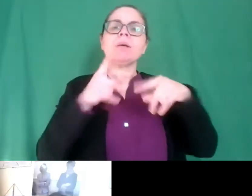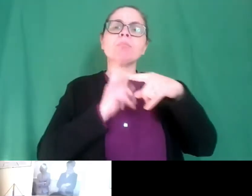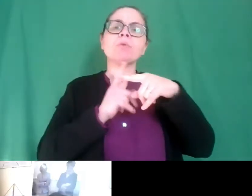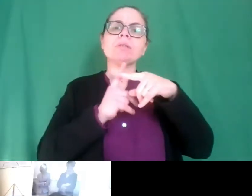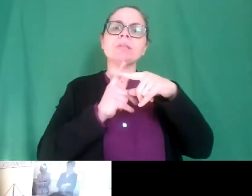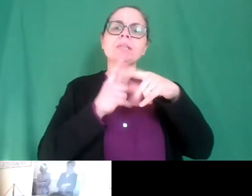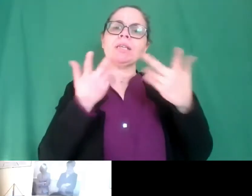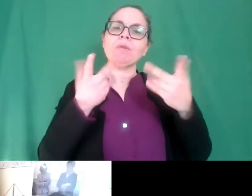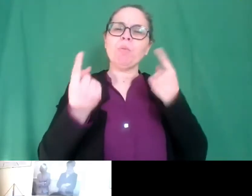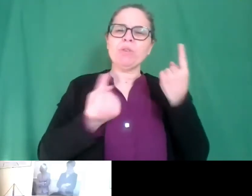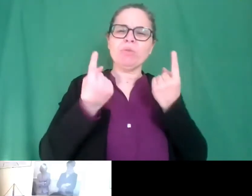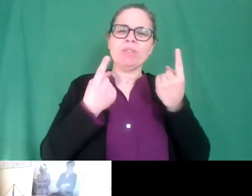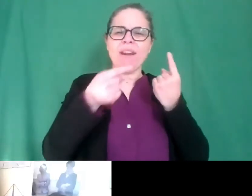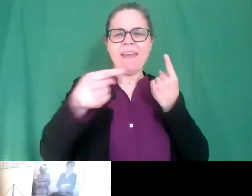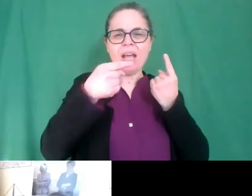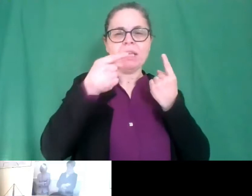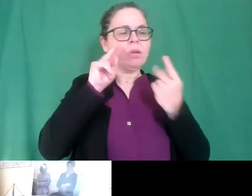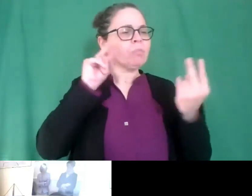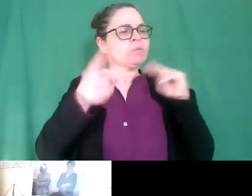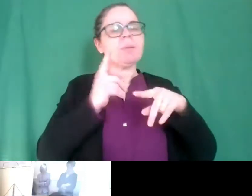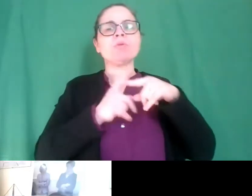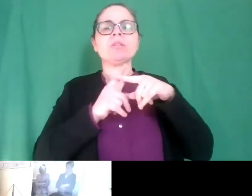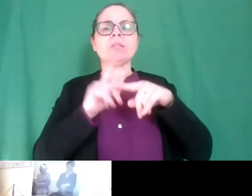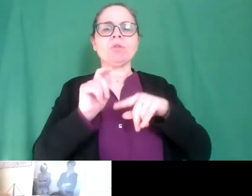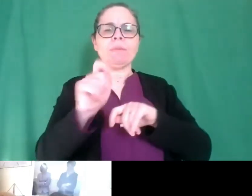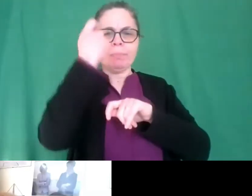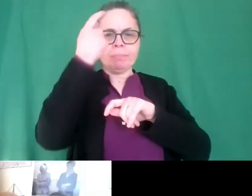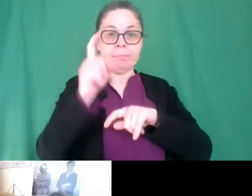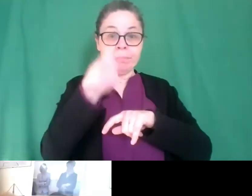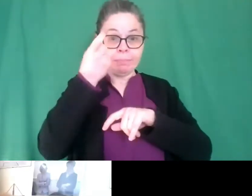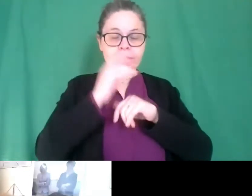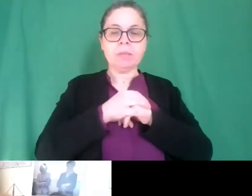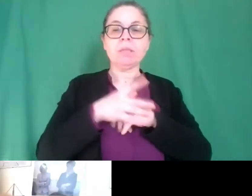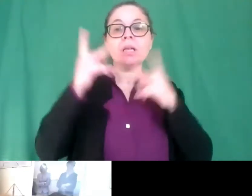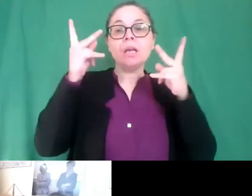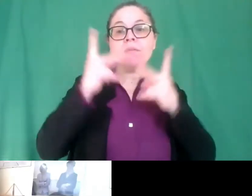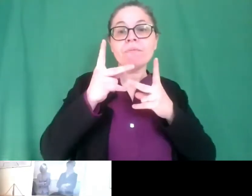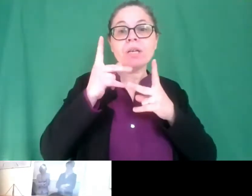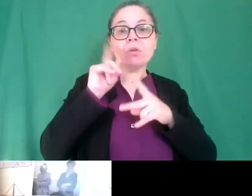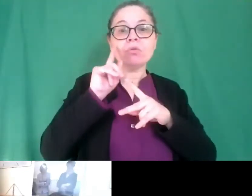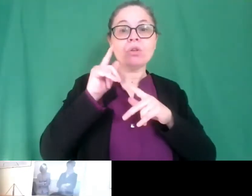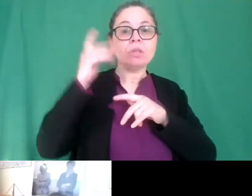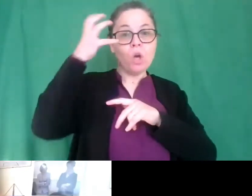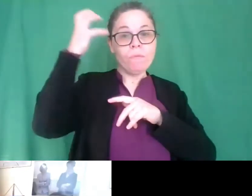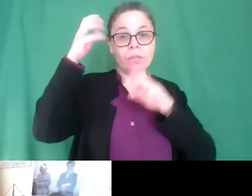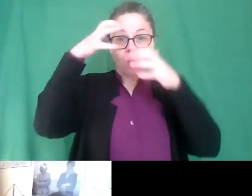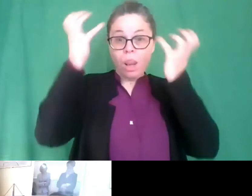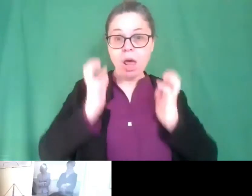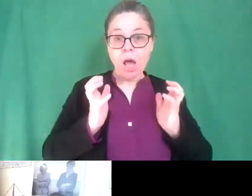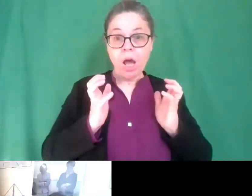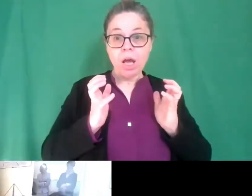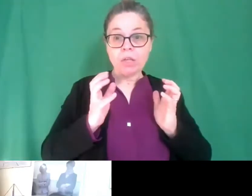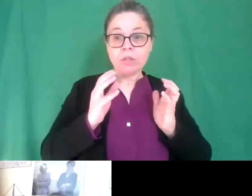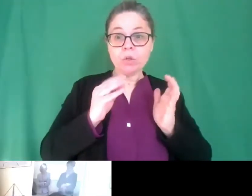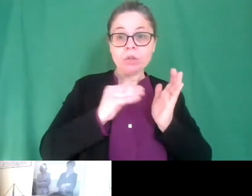e ringrazio il governatore lions l'ispettore io adesso non so se sono riusciti a intervenire perché non